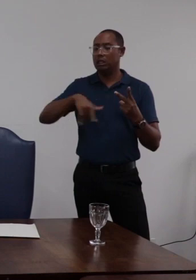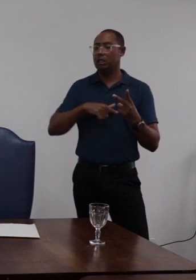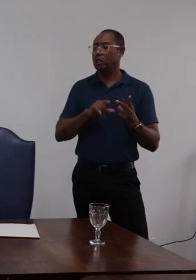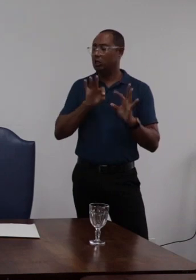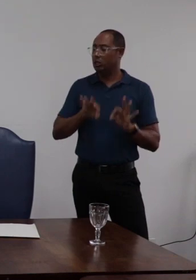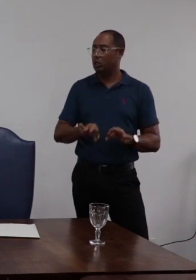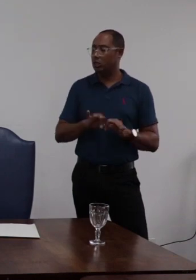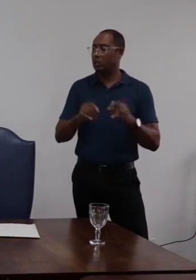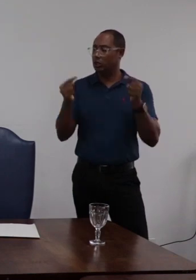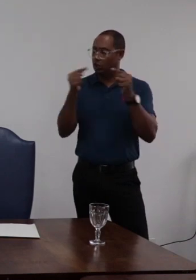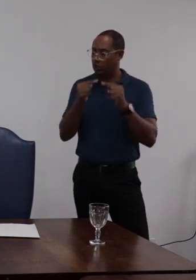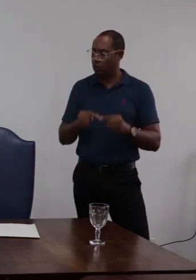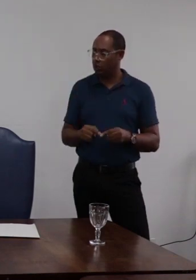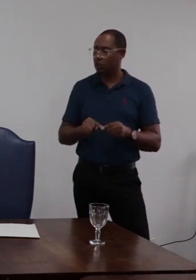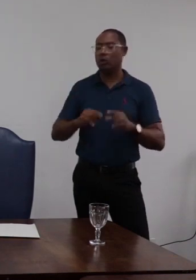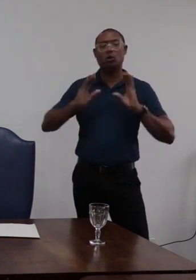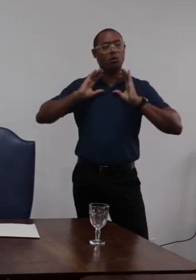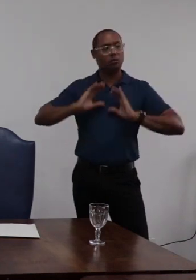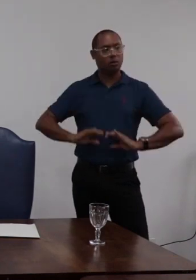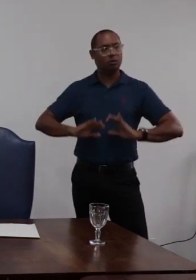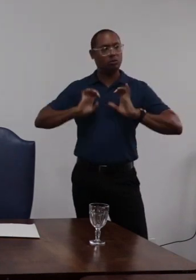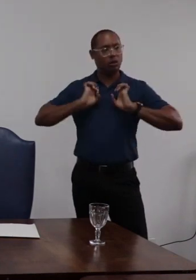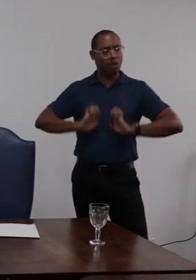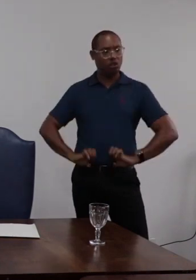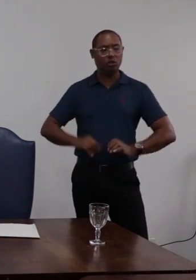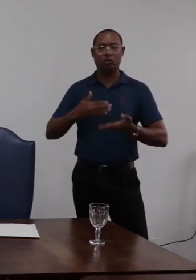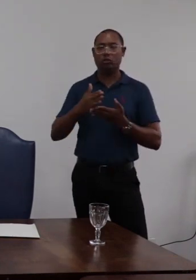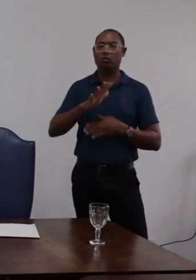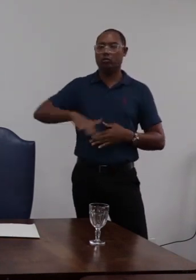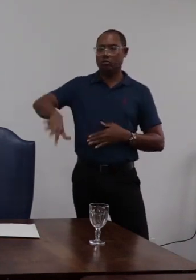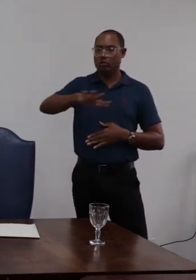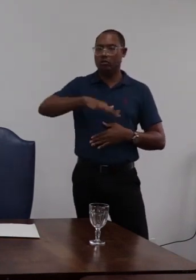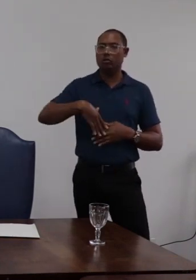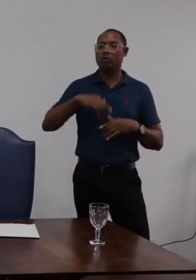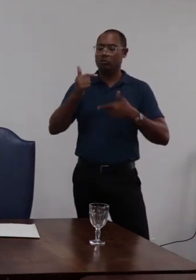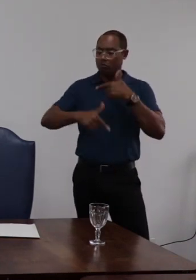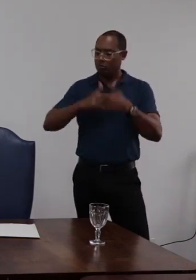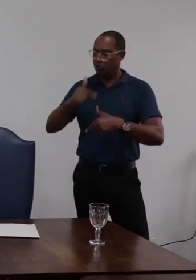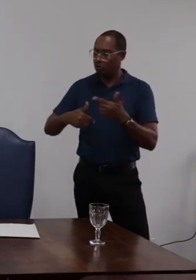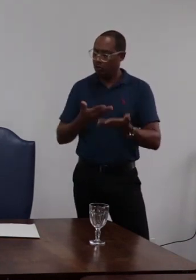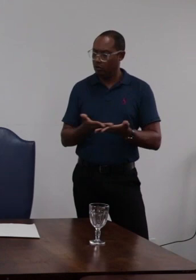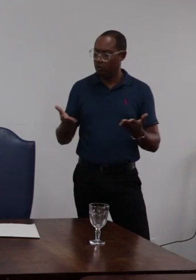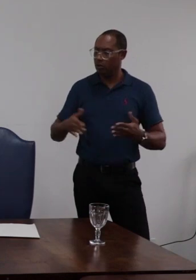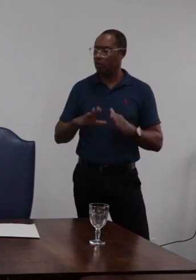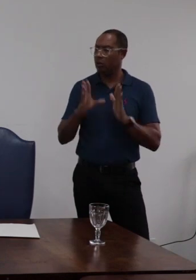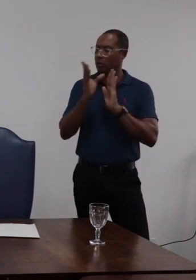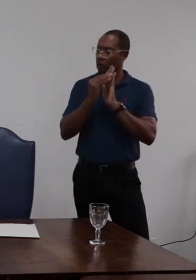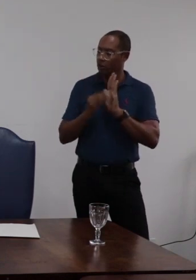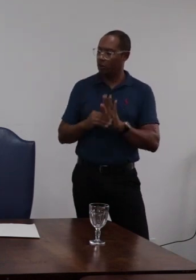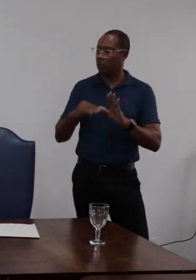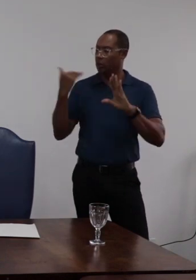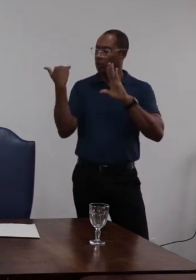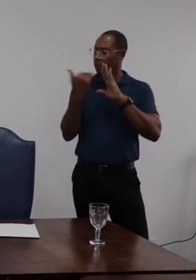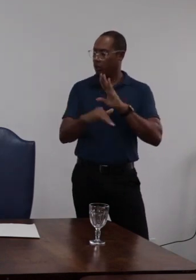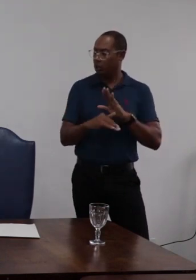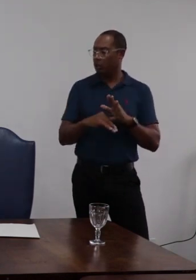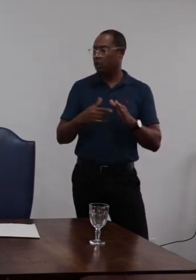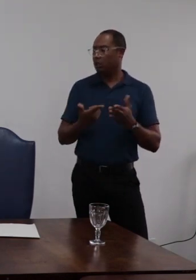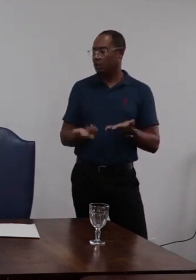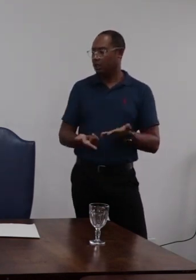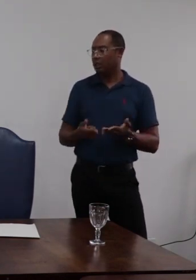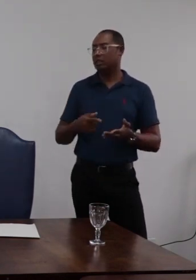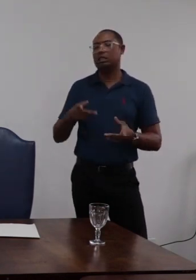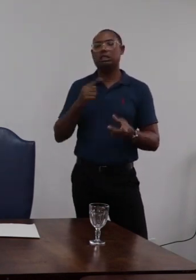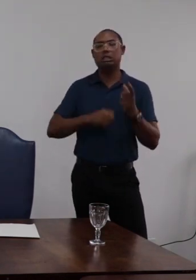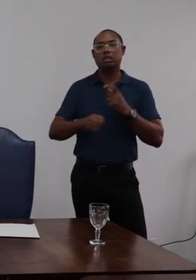coadunam com a produção de comportamento ético capaz de gerar em seu setor de trabalho pelo conteúdo das mensagens sentimentos de